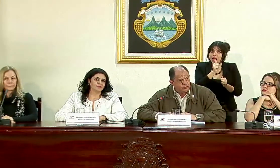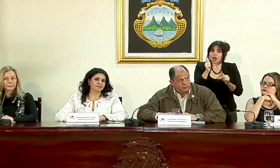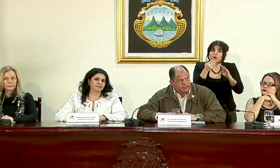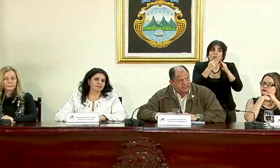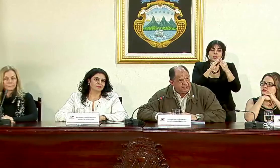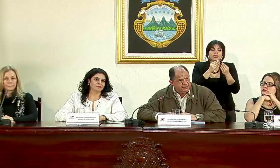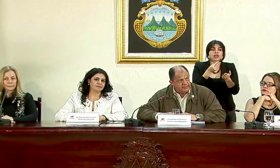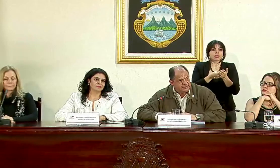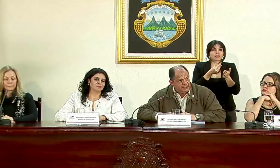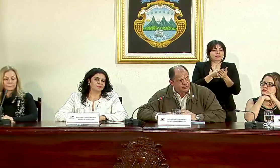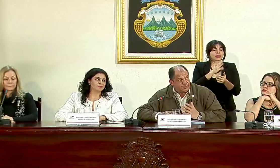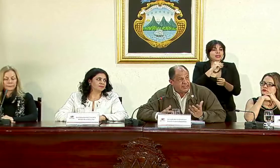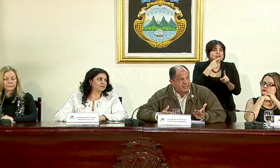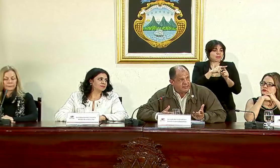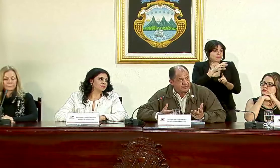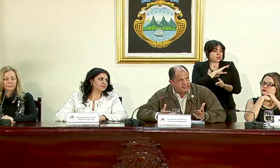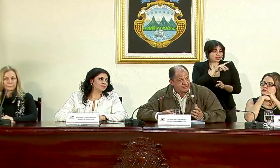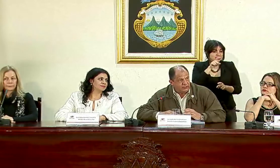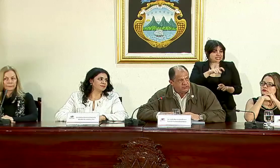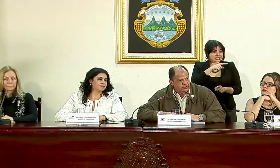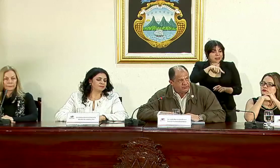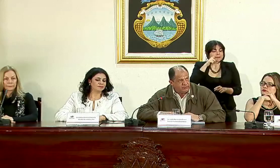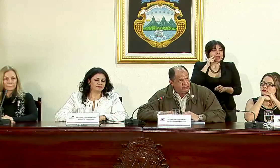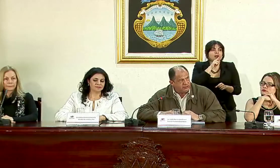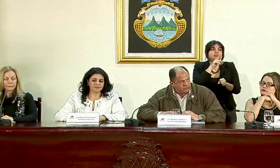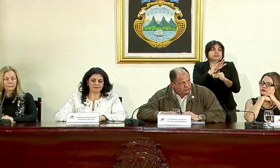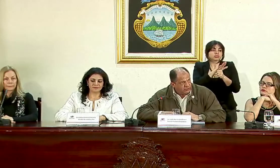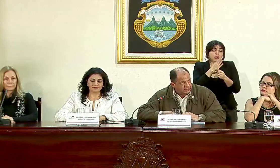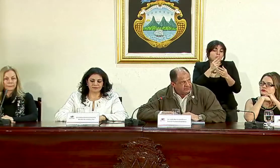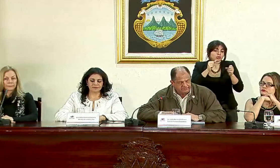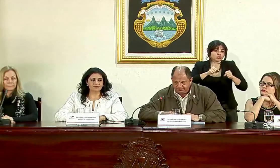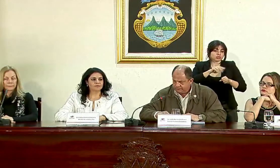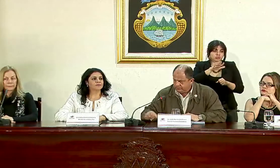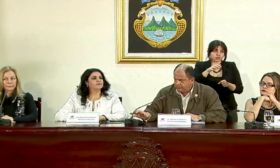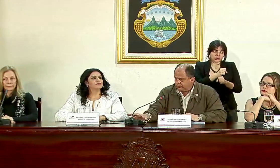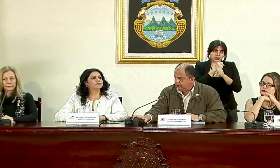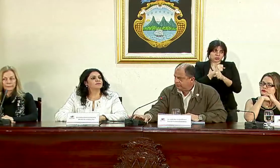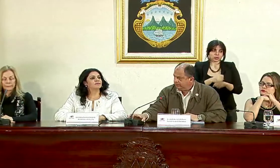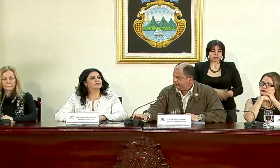de los recursos policiales necesarios para garantizar hasta donde sea posible su seguridad